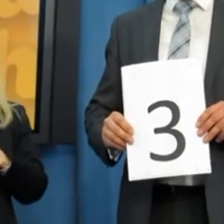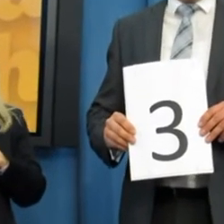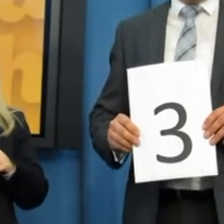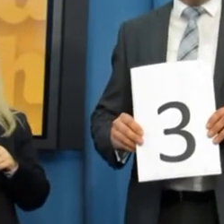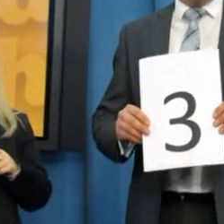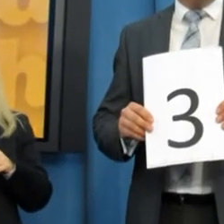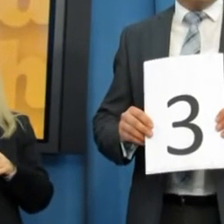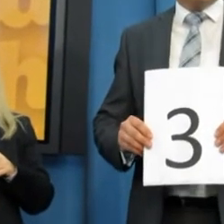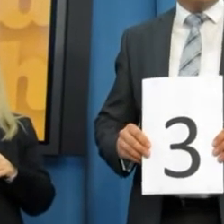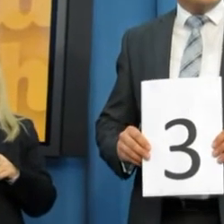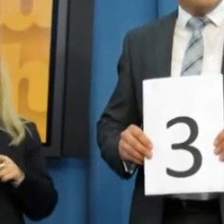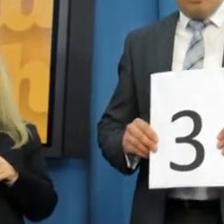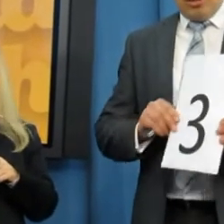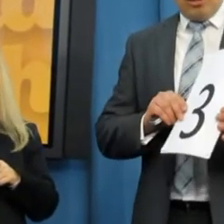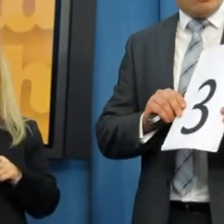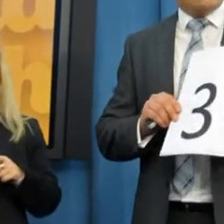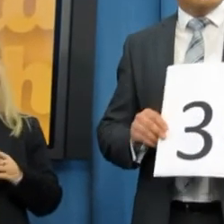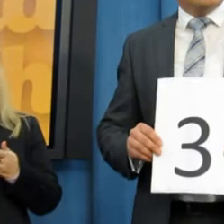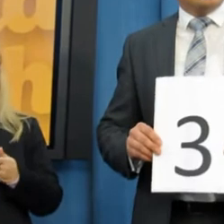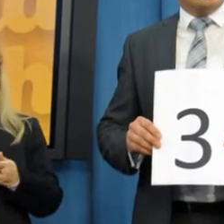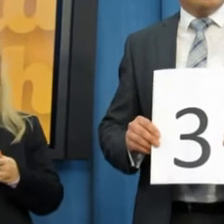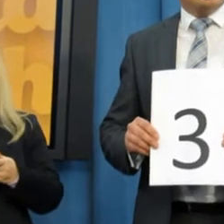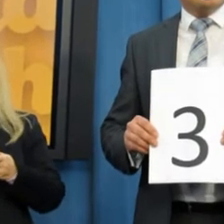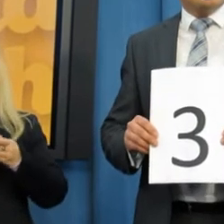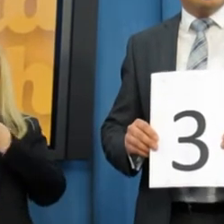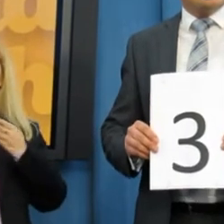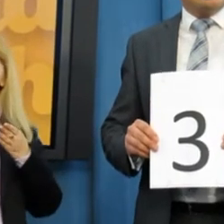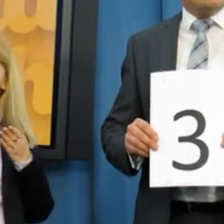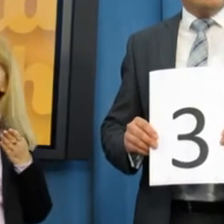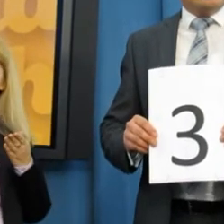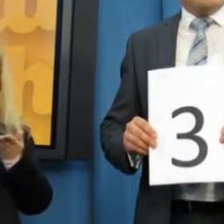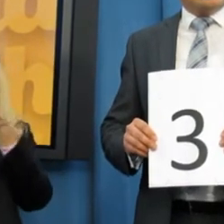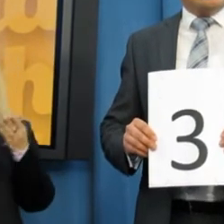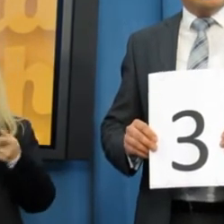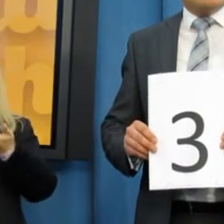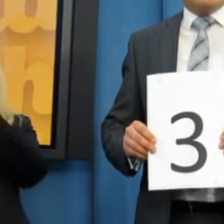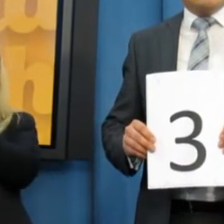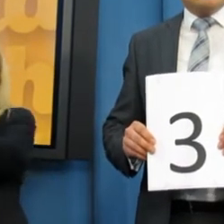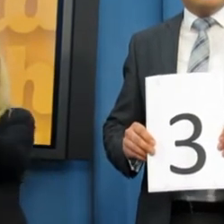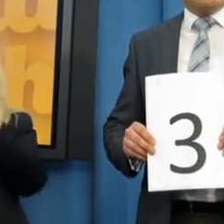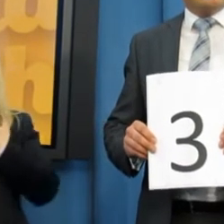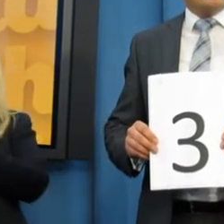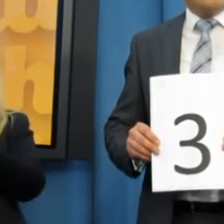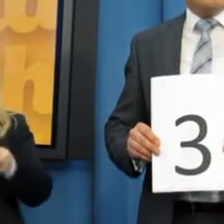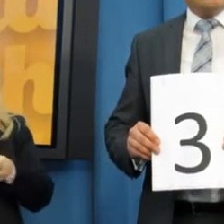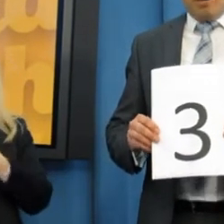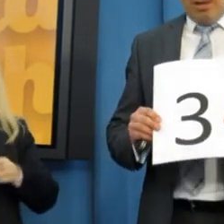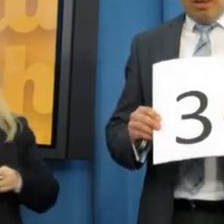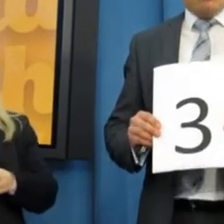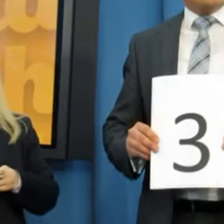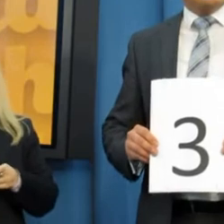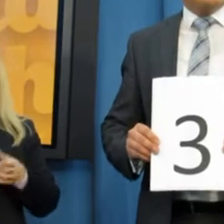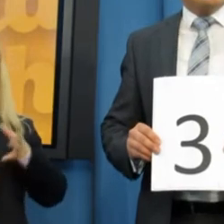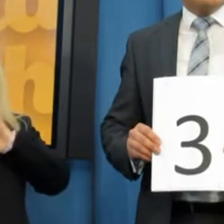Niestety nie. Znajduje się tutaj trzecia część, taka łącząca, scalająca tą całą naszą reformę rolną.